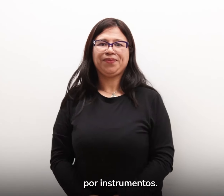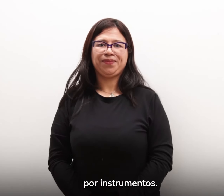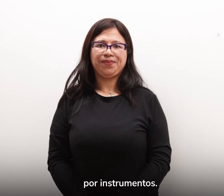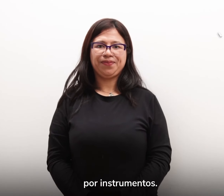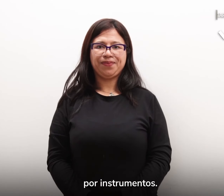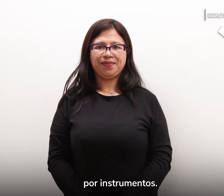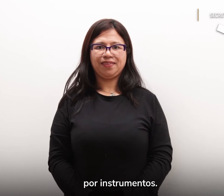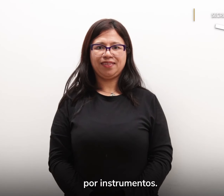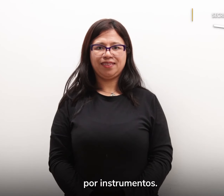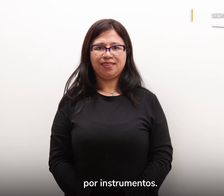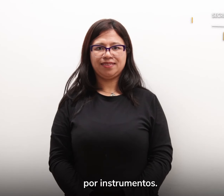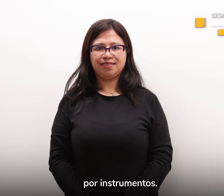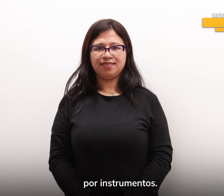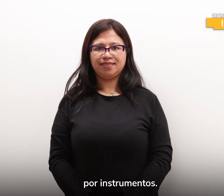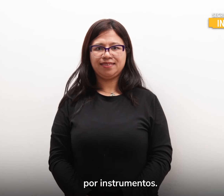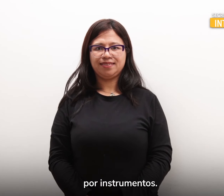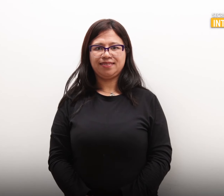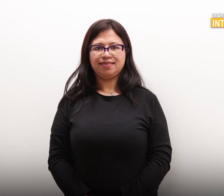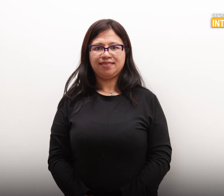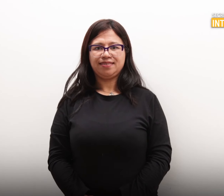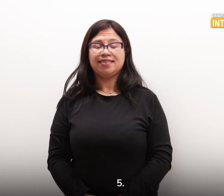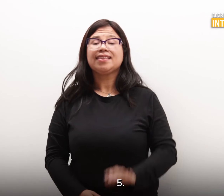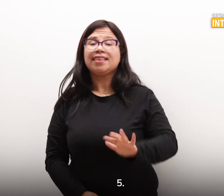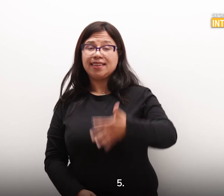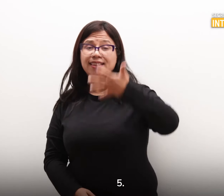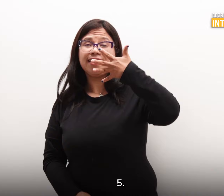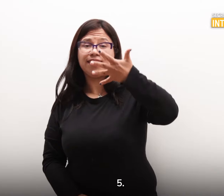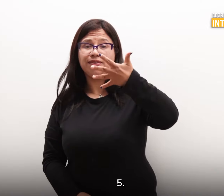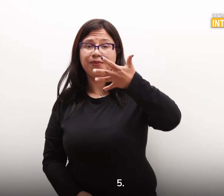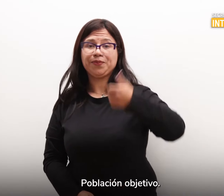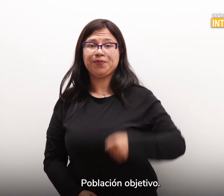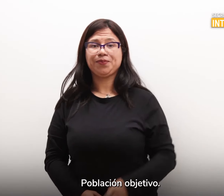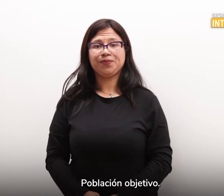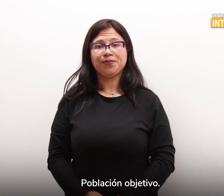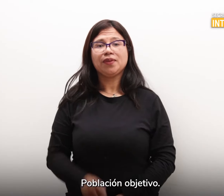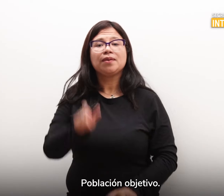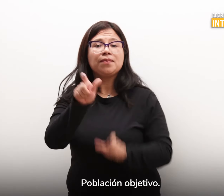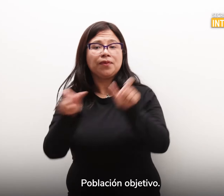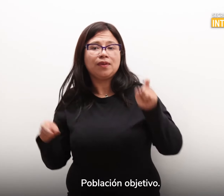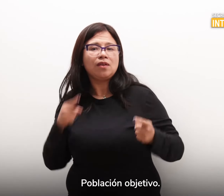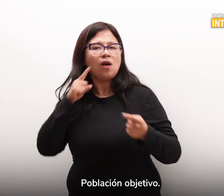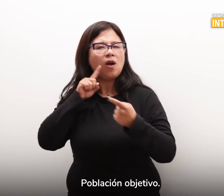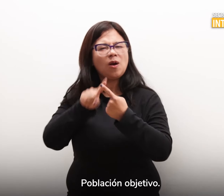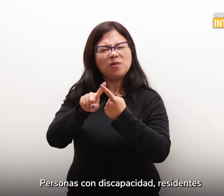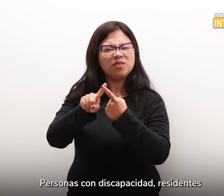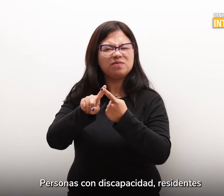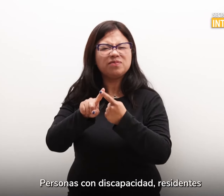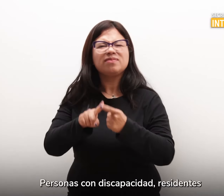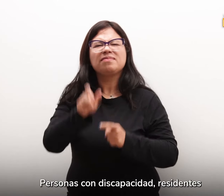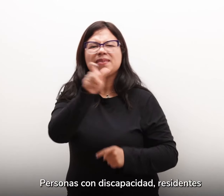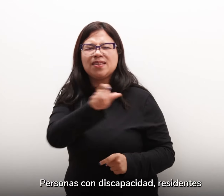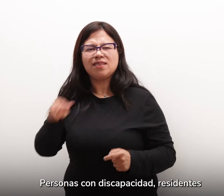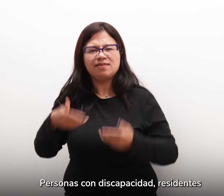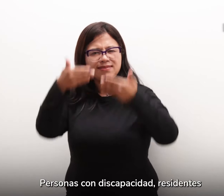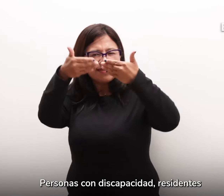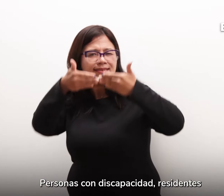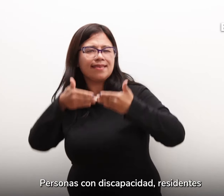instrumentos. 10. Población objetivo. Personas con discapacidad,